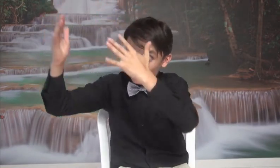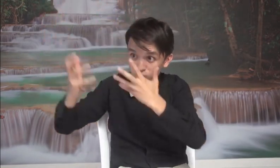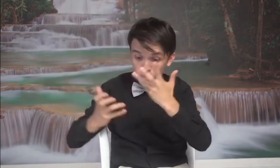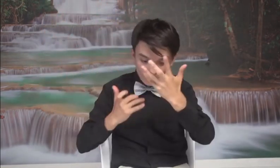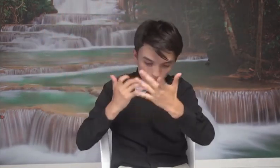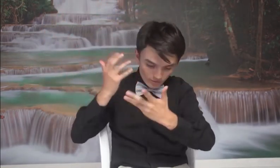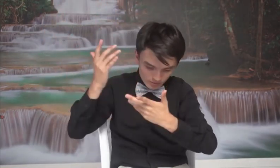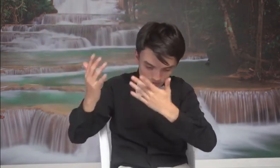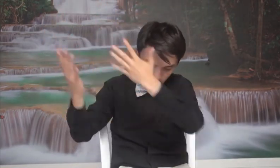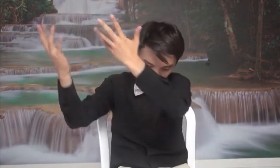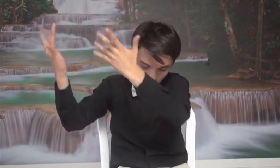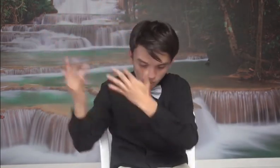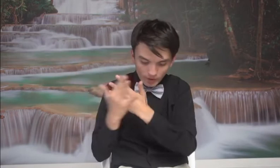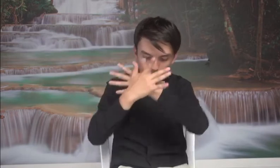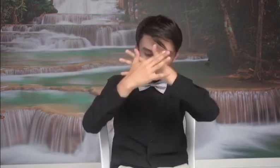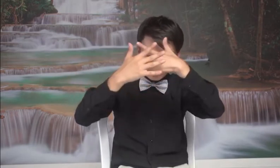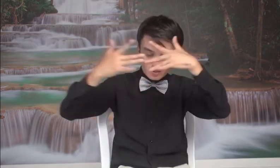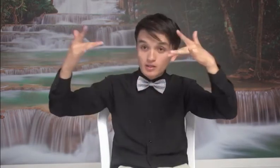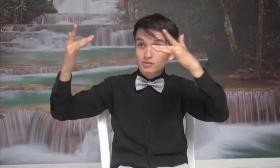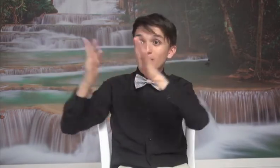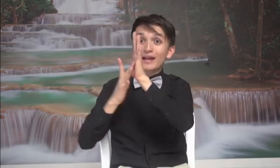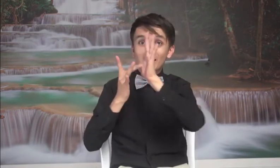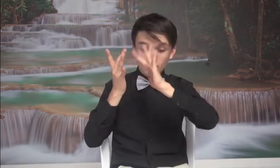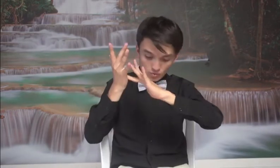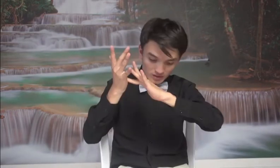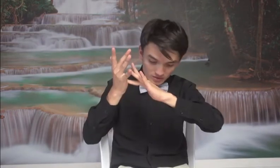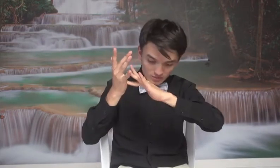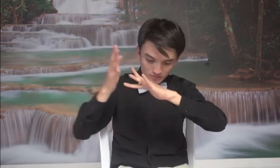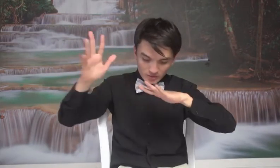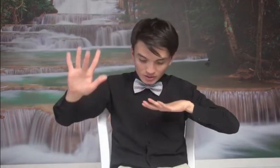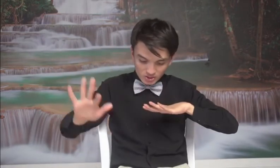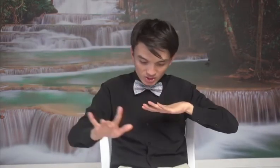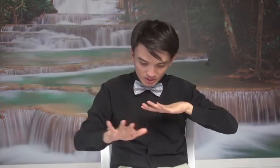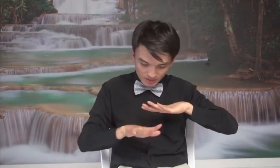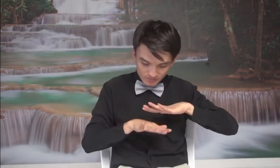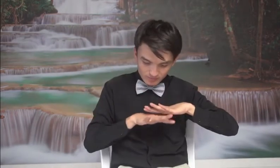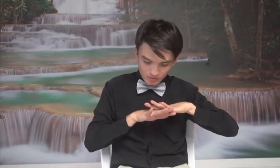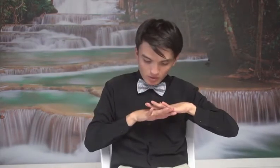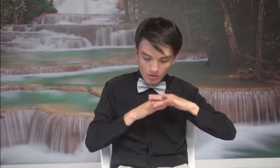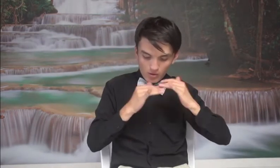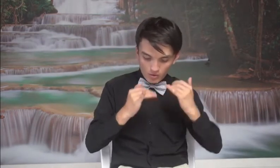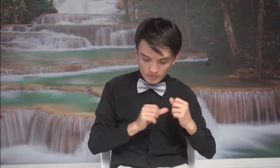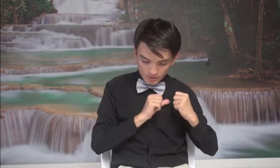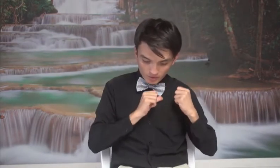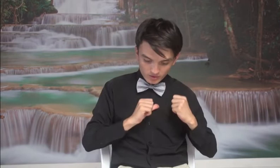el fuego manda el fuego de los cielos Jesucristo llena hoy mi corazón